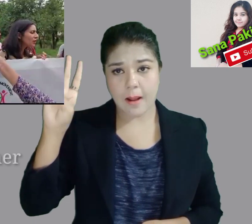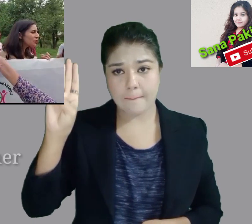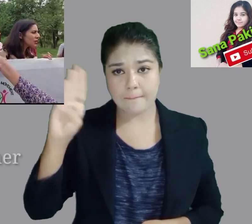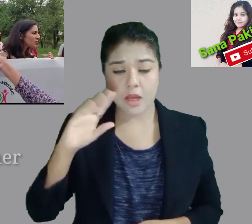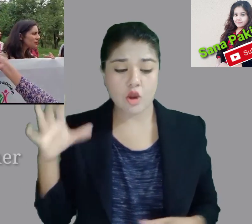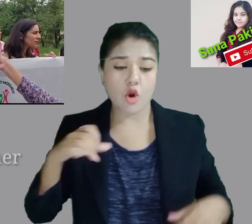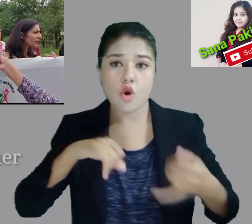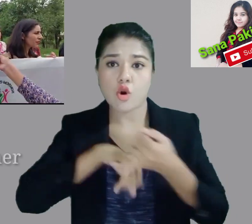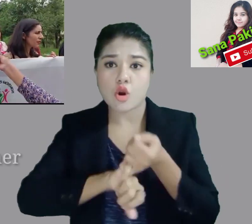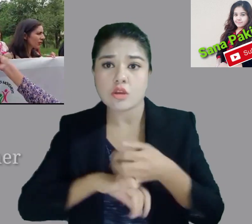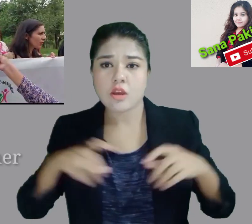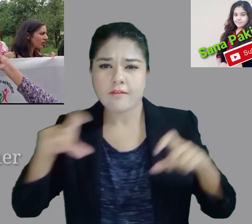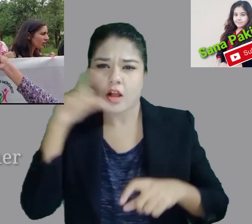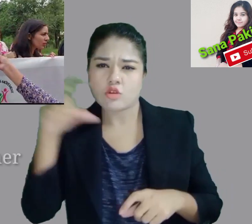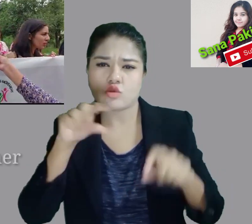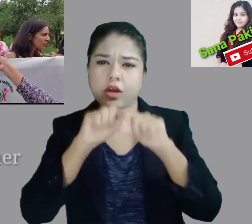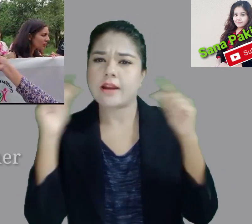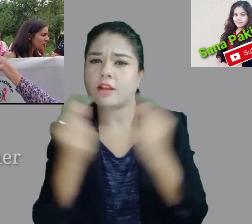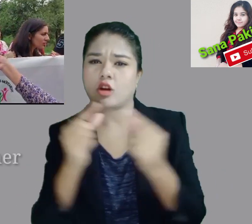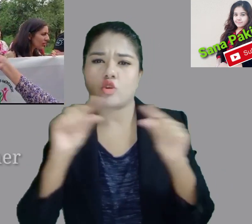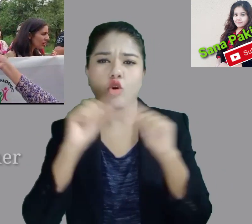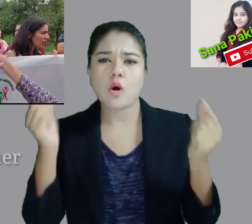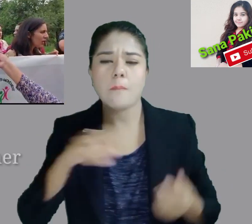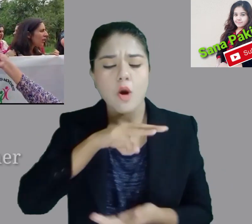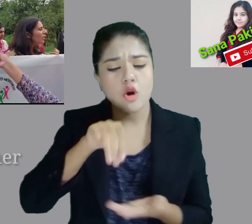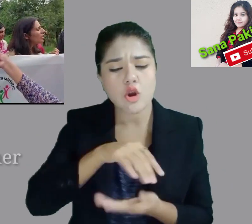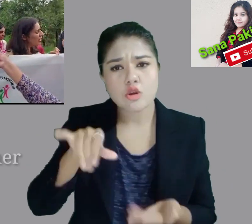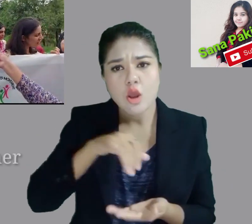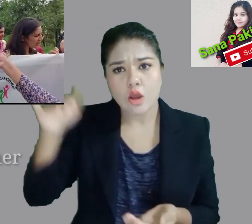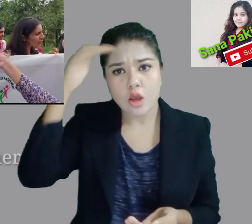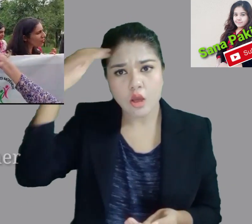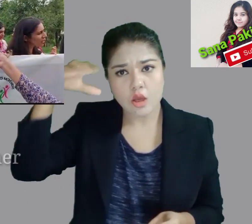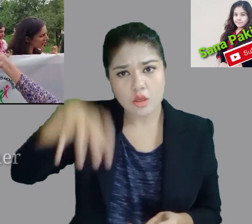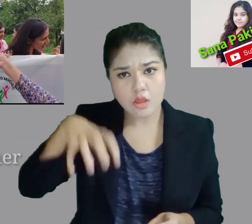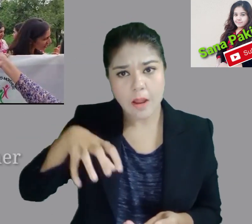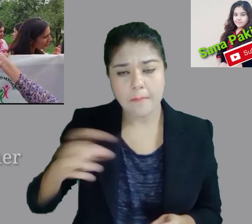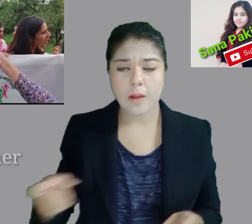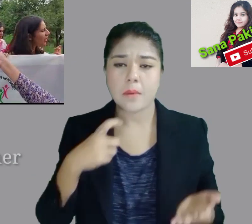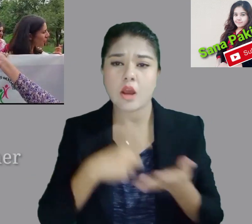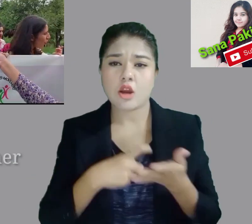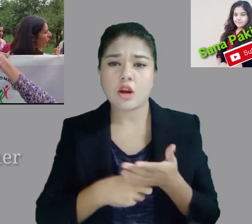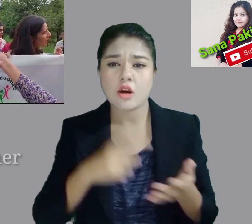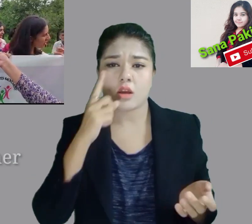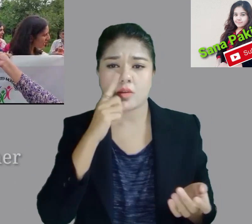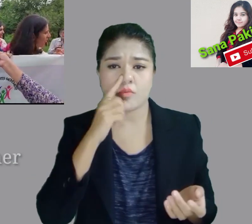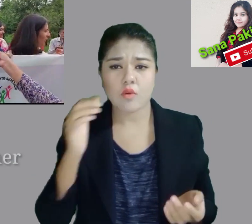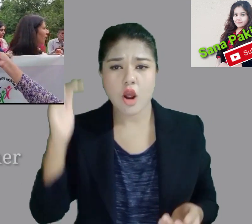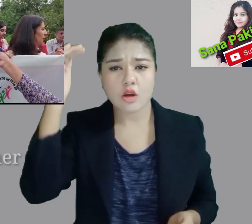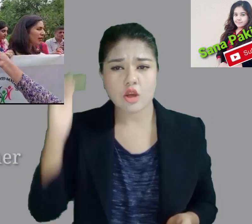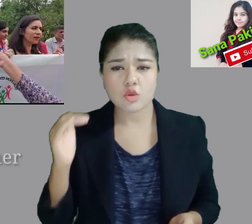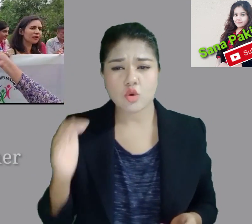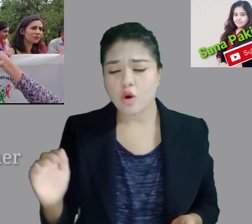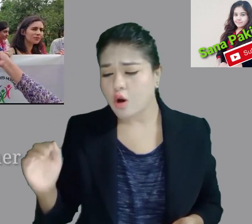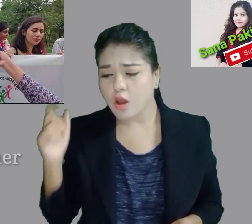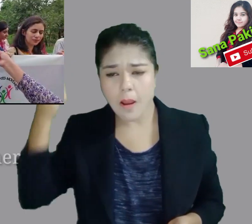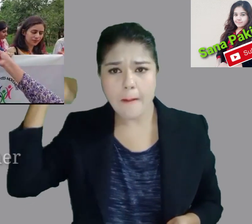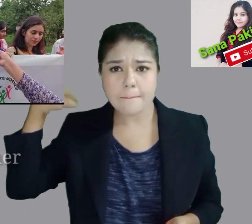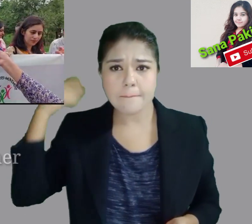کی میڈیکل ریپورٹ کی اکارڈی ان کا لیور ڈیمیج ہے اور ان کے باڈی کے کچھ پاس ایون کے بلڈ کی سرپلیشن نہیں ہو رہی ہے ہم اس کو بلکل کنٹیم